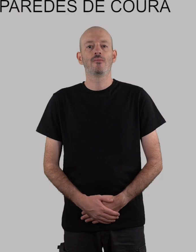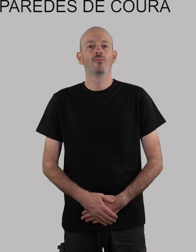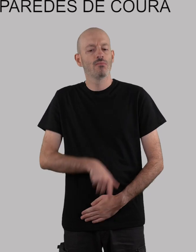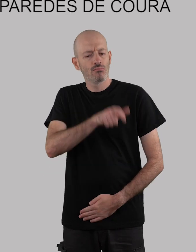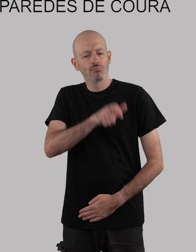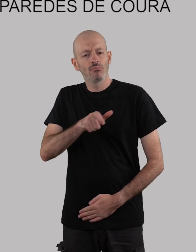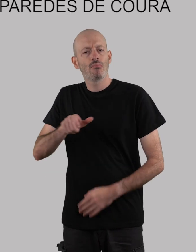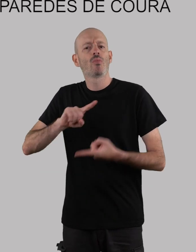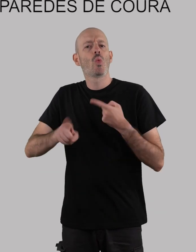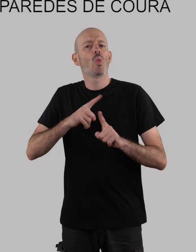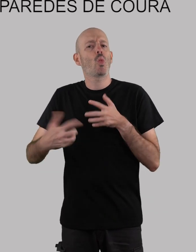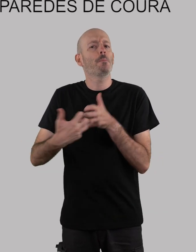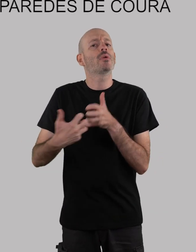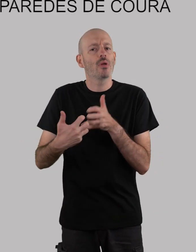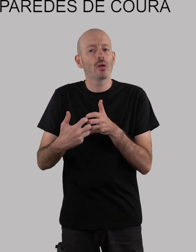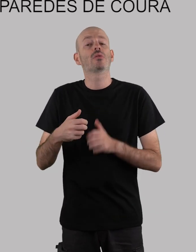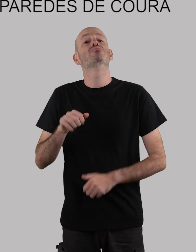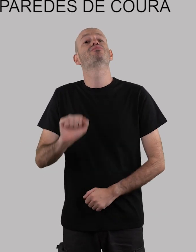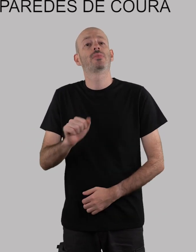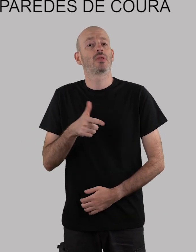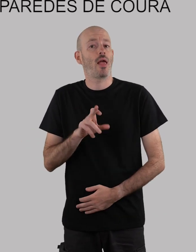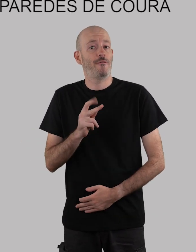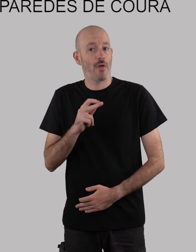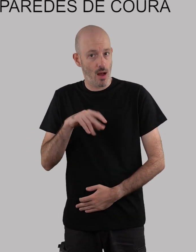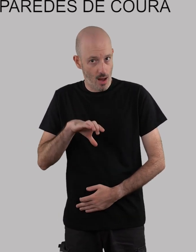Os combatentes da travanca